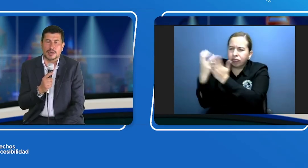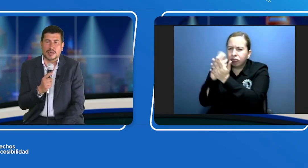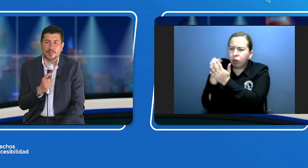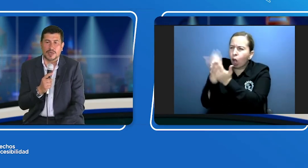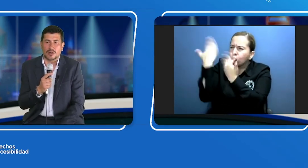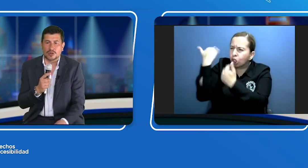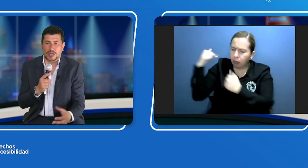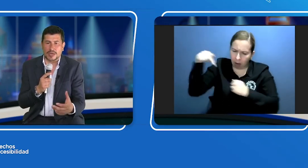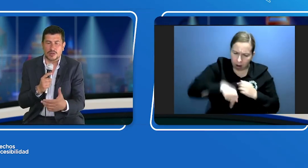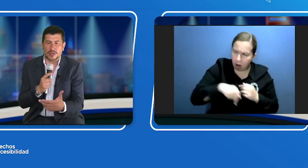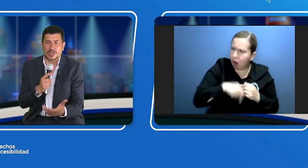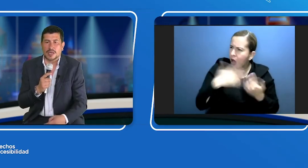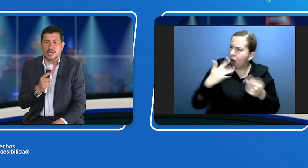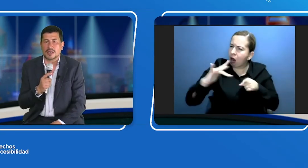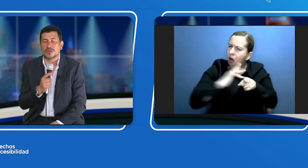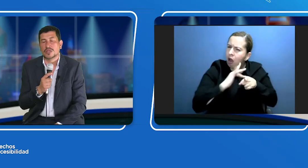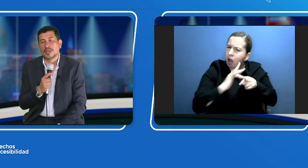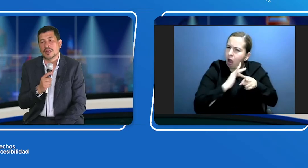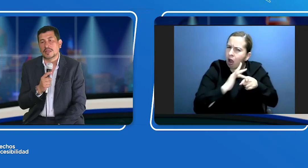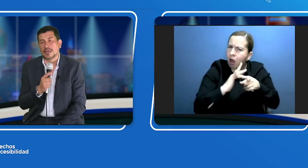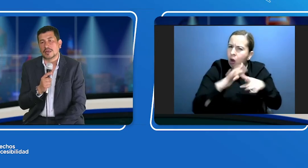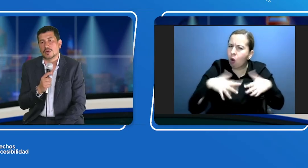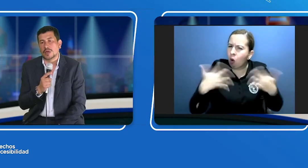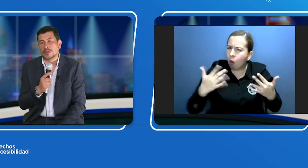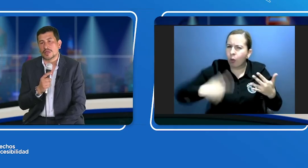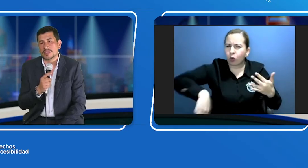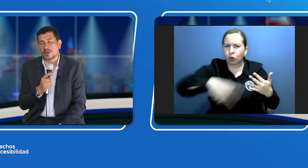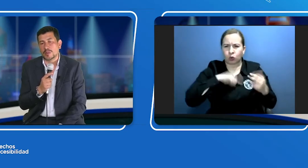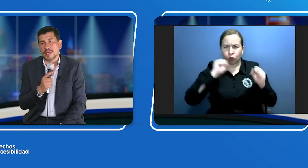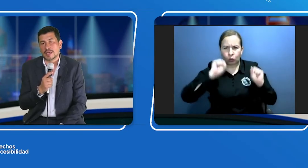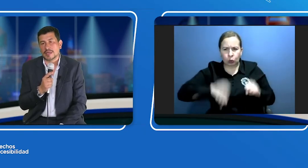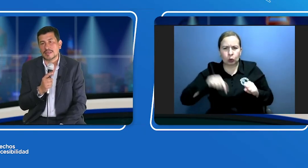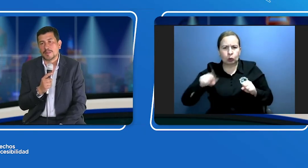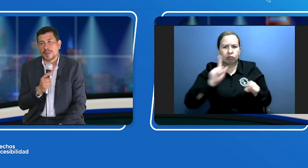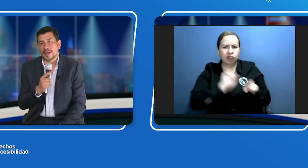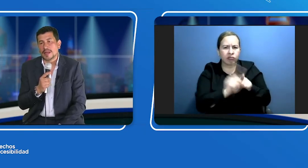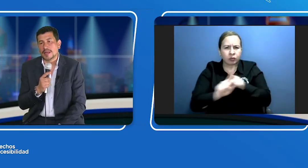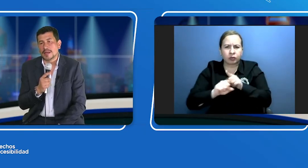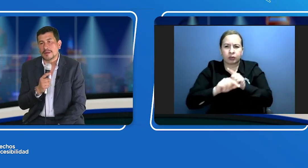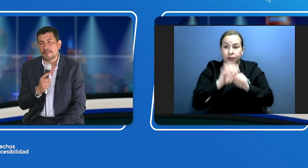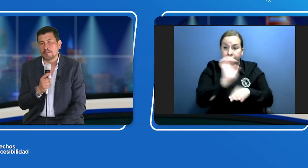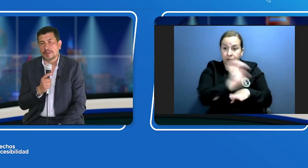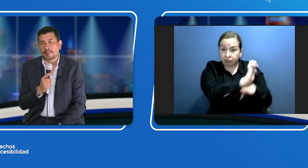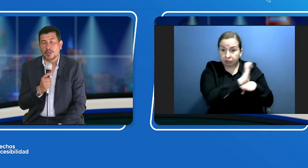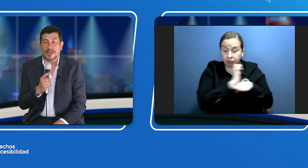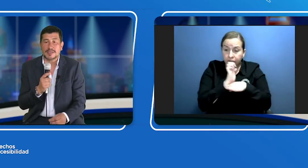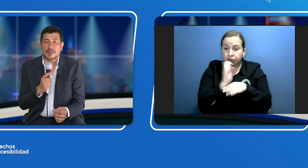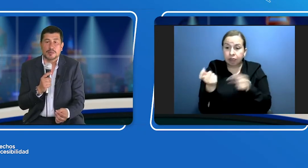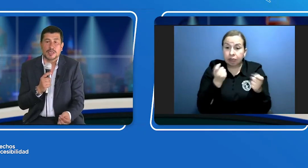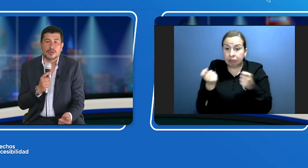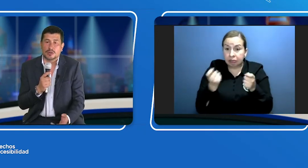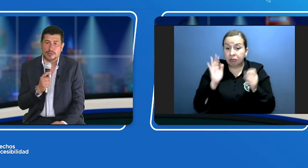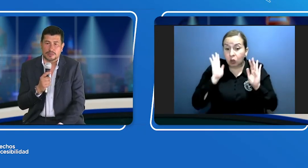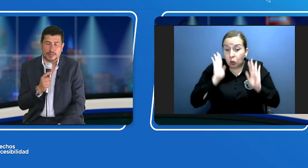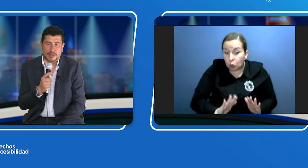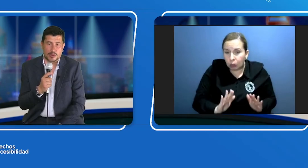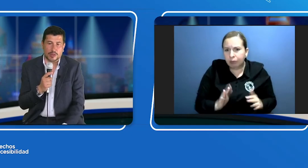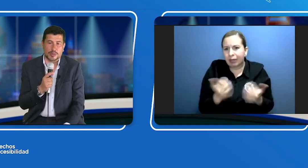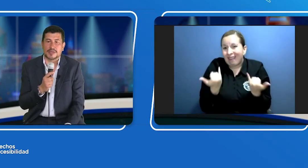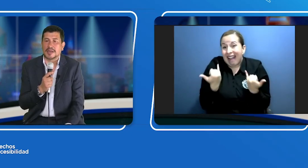encontrarnos y de aliarnos entidades regulatorias ciberamericanas pero en este momento te cuento pues realmente